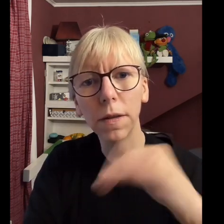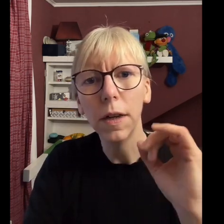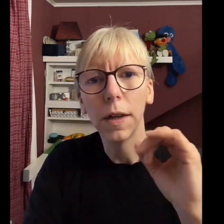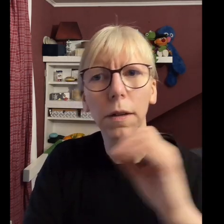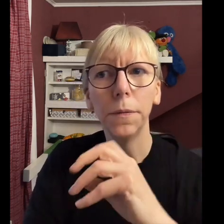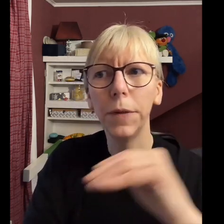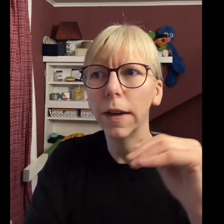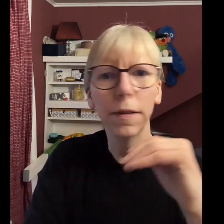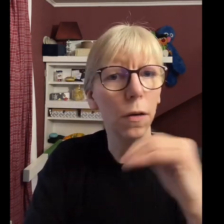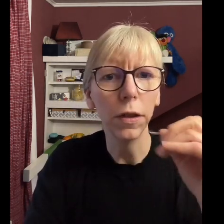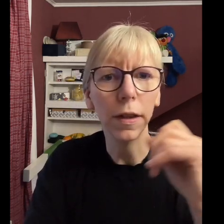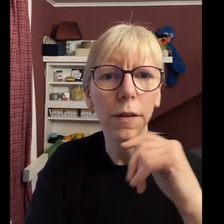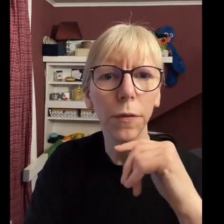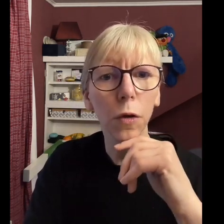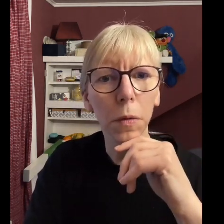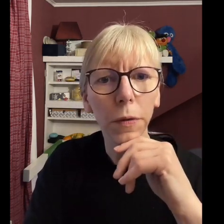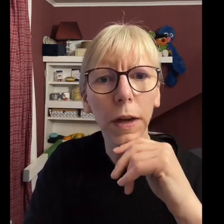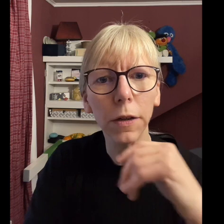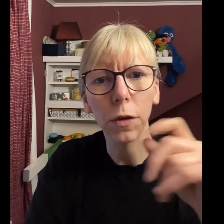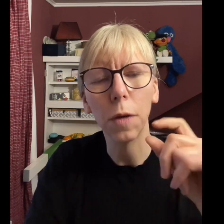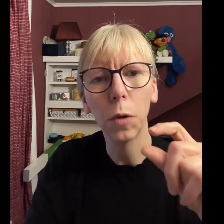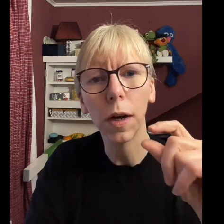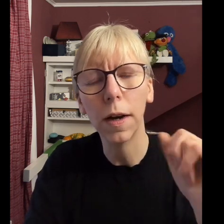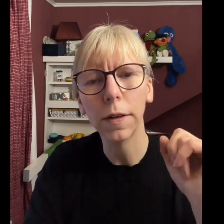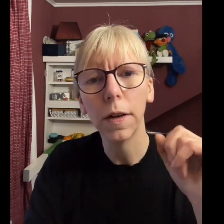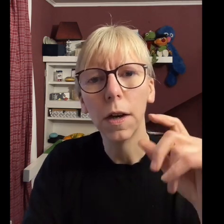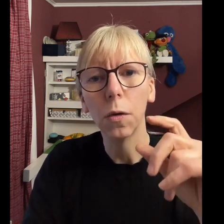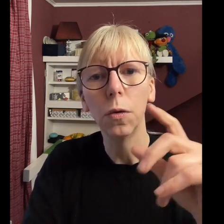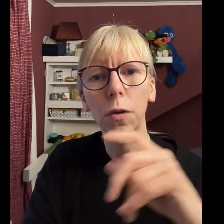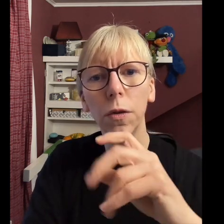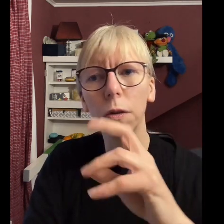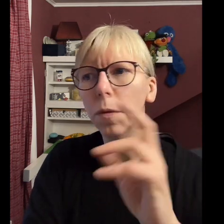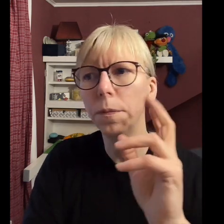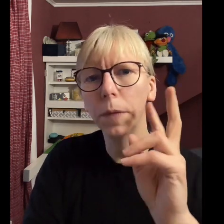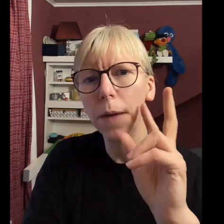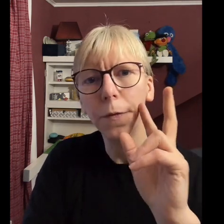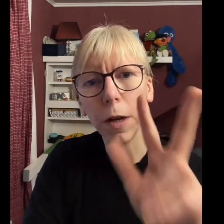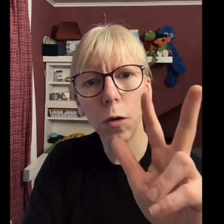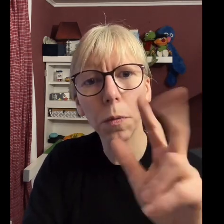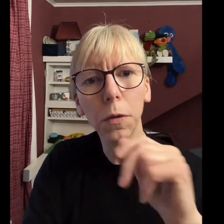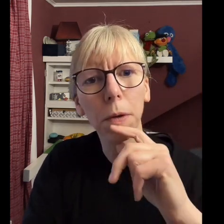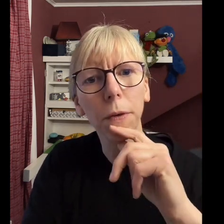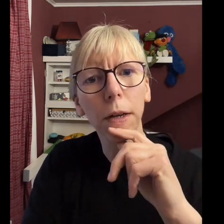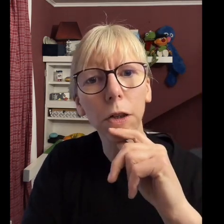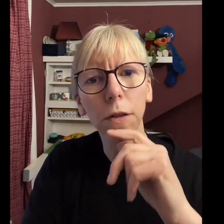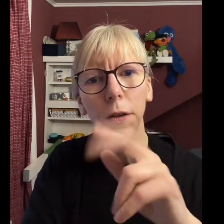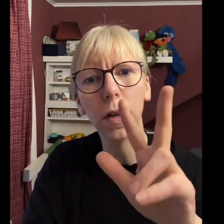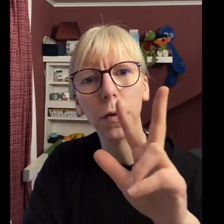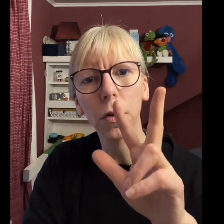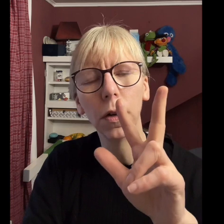Wir essen auch nicht die ganze Woche über Fleisch, sondern moderat. Und Empfehlung übrigens bei Fleisch ist in der Woche,